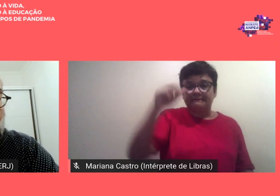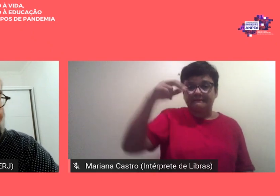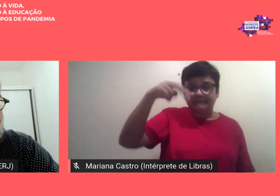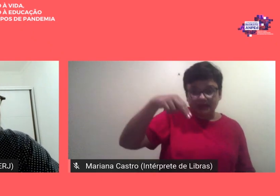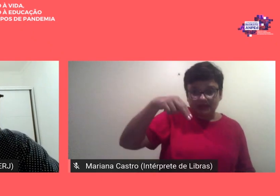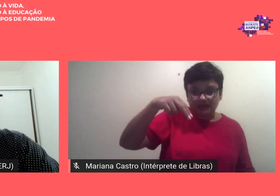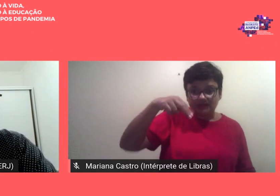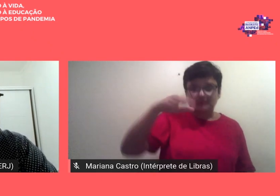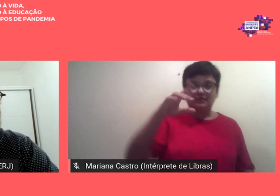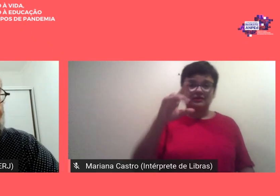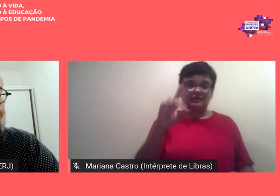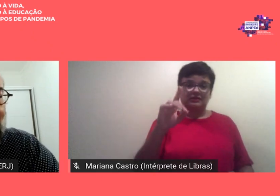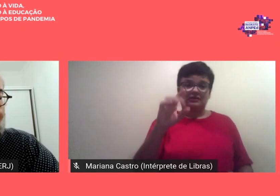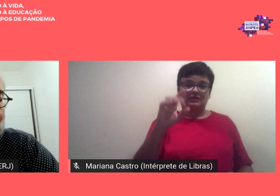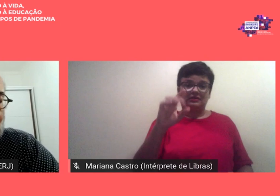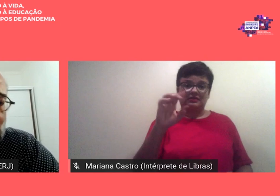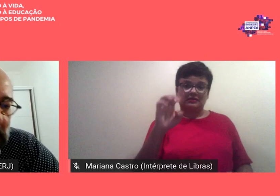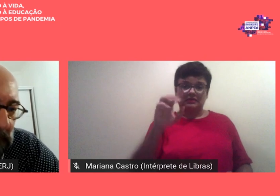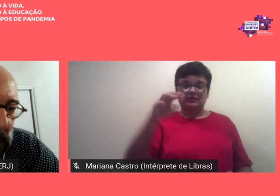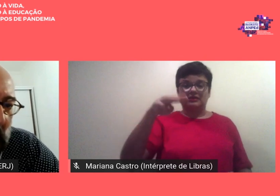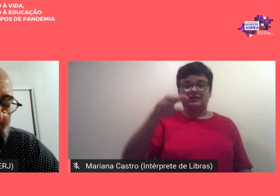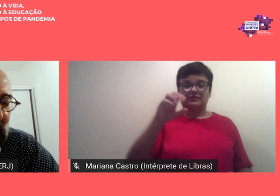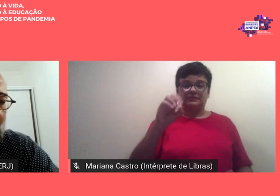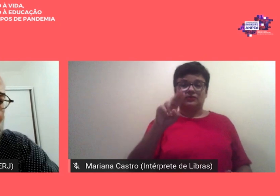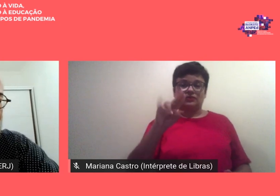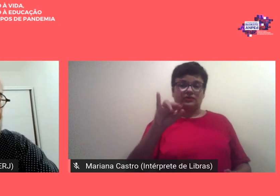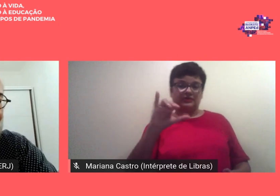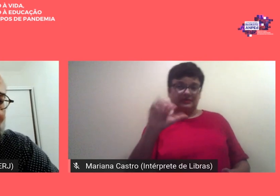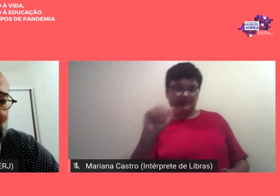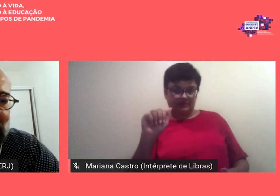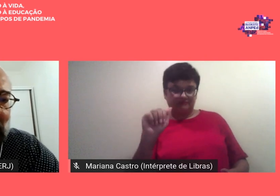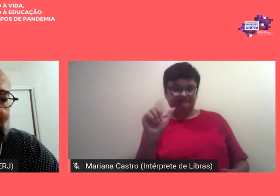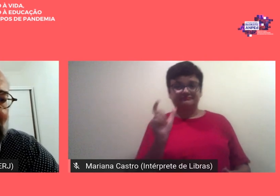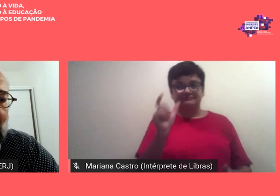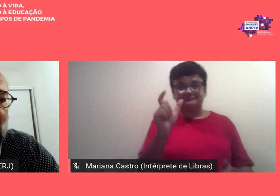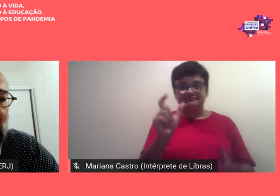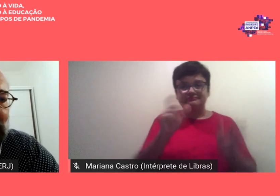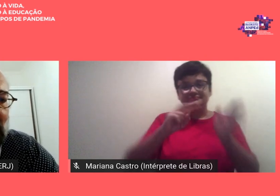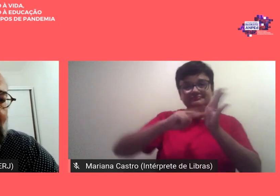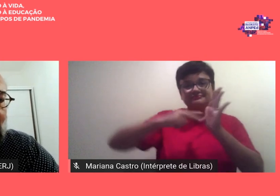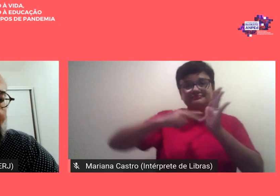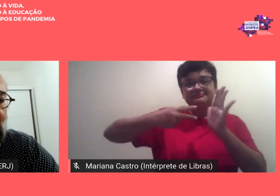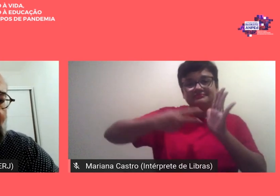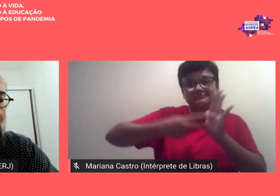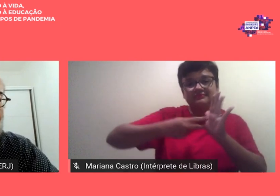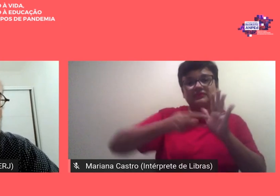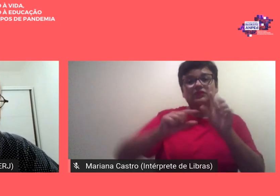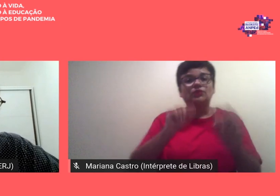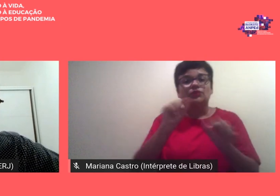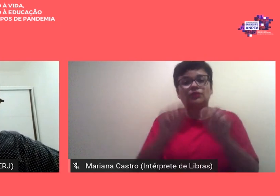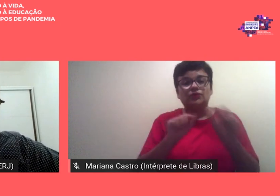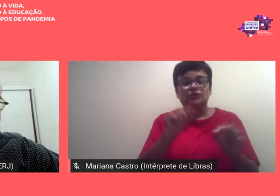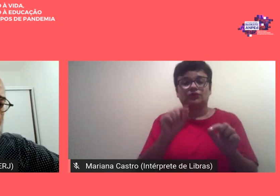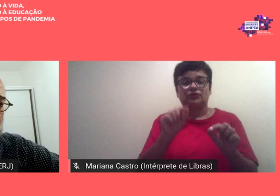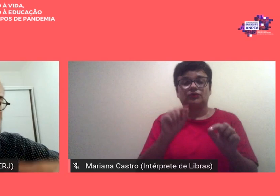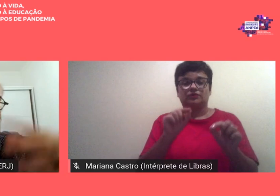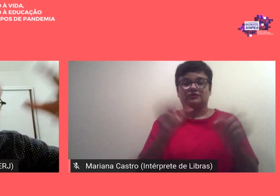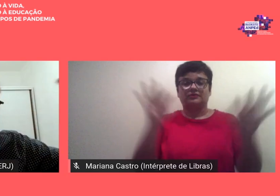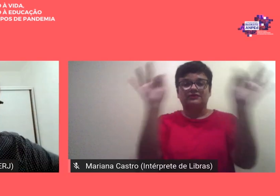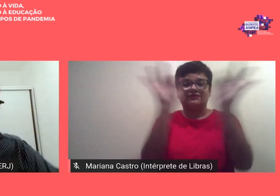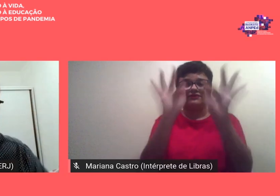pandemonia acho que ela pode ter um significado de um